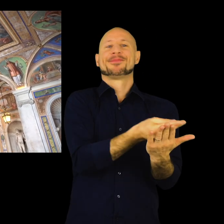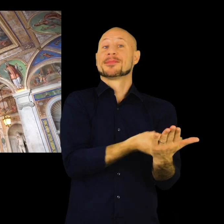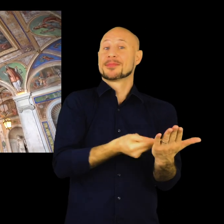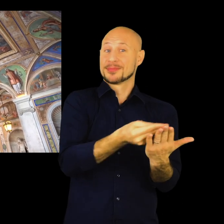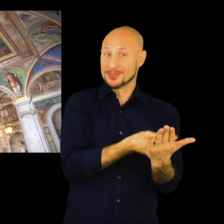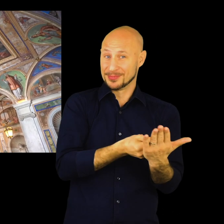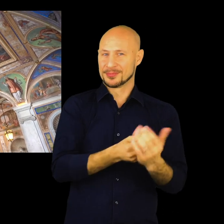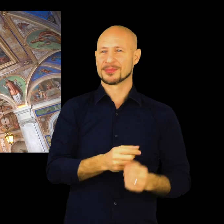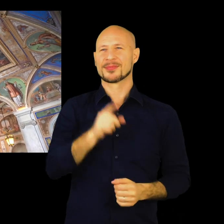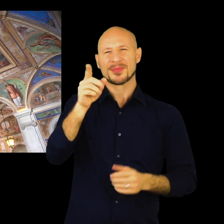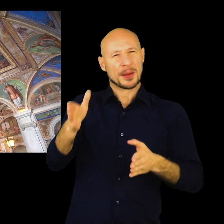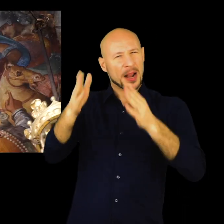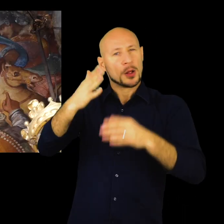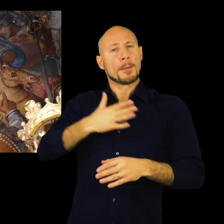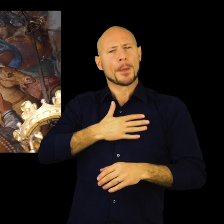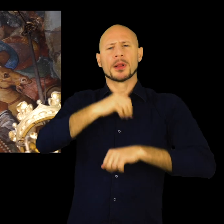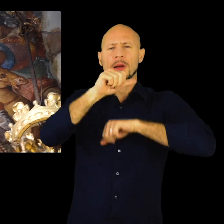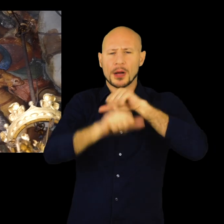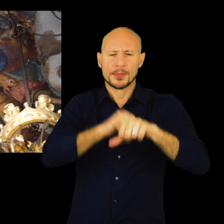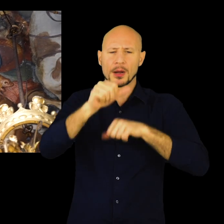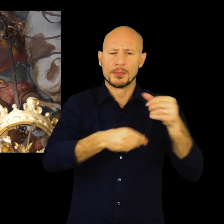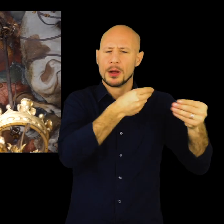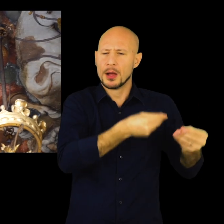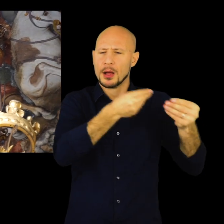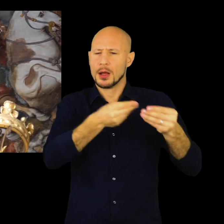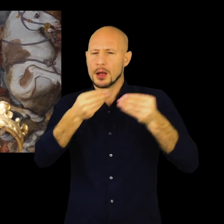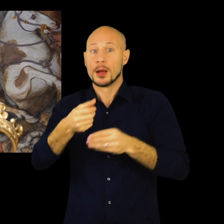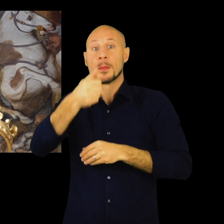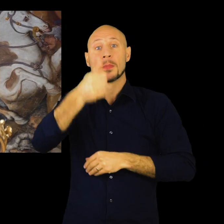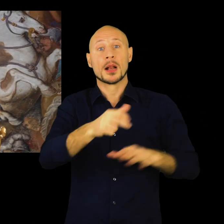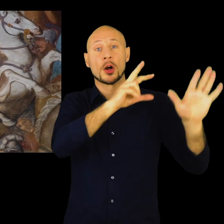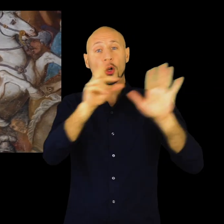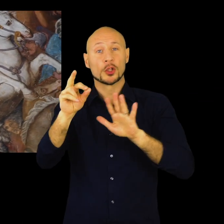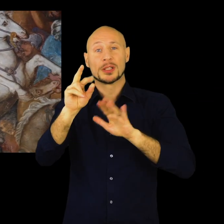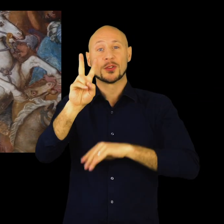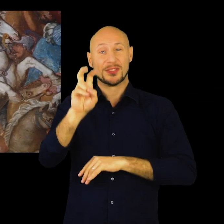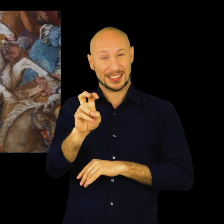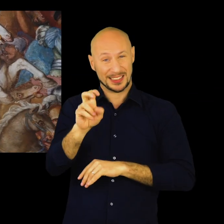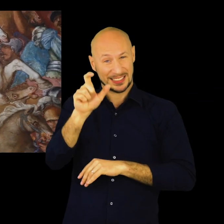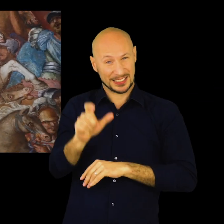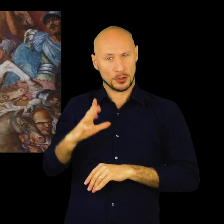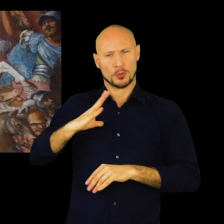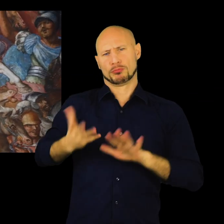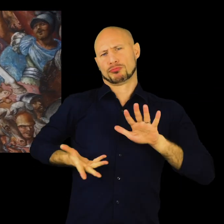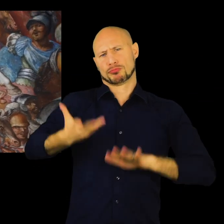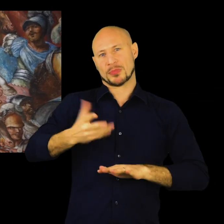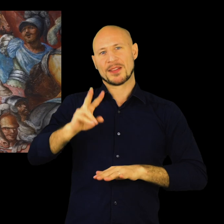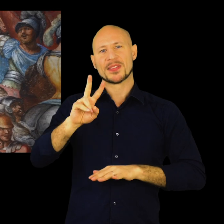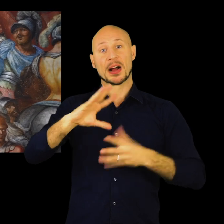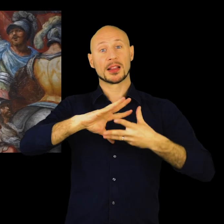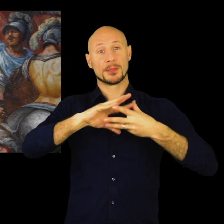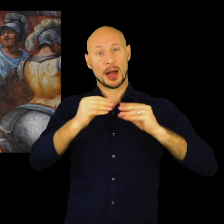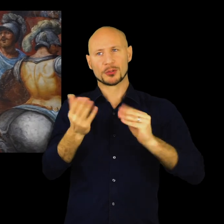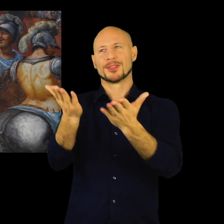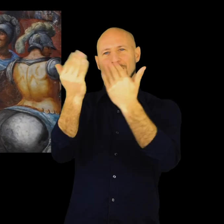Nel 1820 fu acquistato dal Duca Pasqua Vivaldi che ha deciso di intraprendere dei nuovi lavori di restauro e ristrutturazione dell